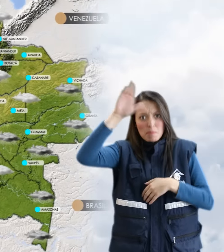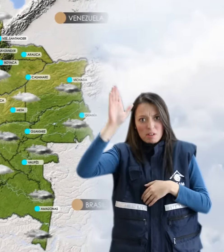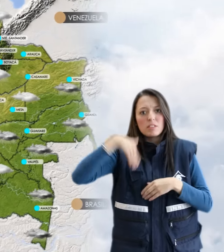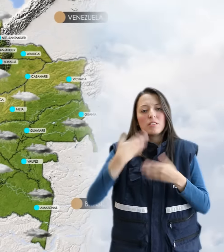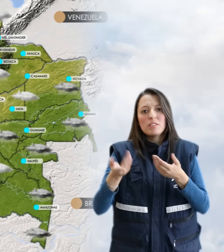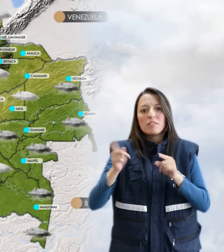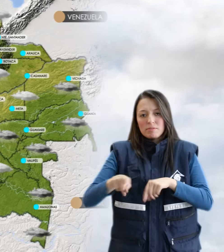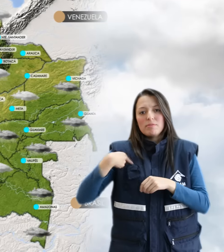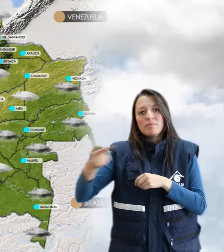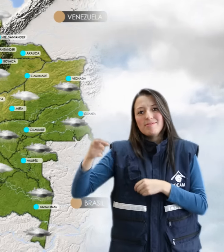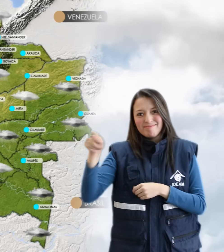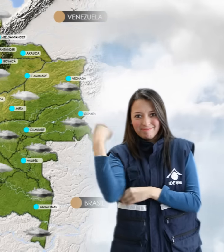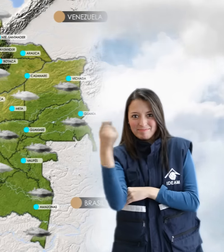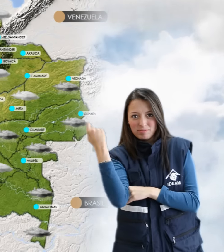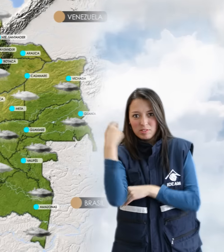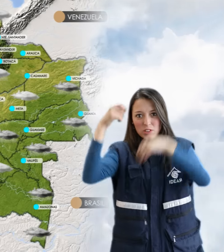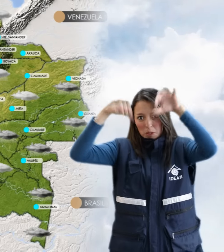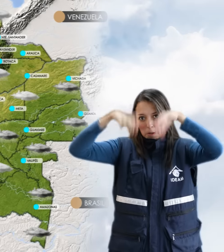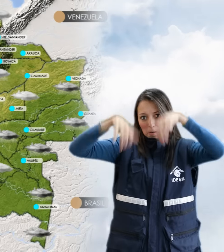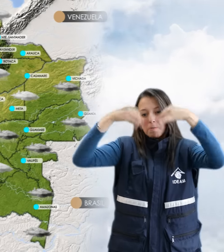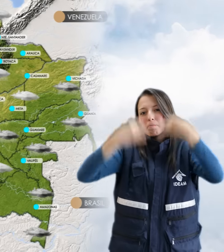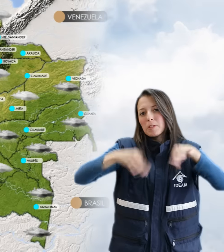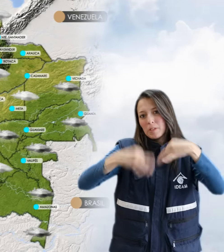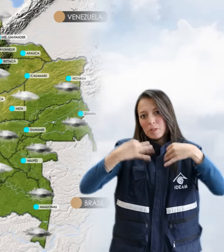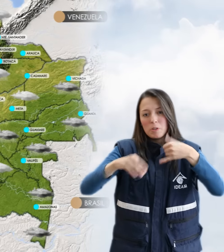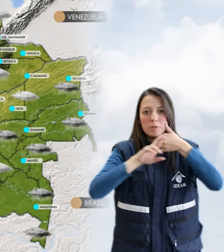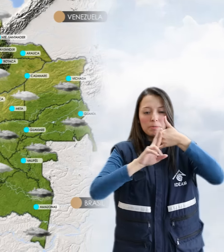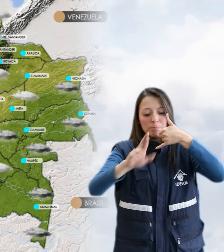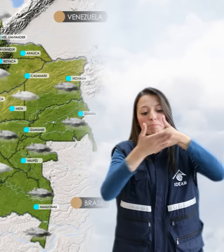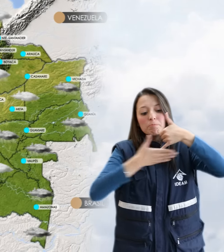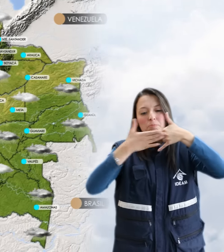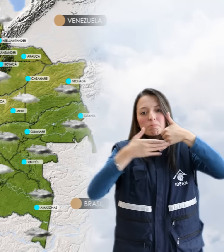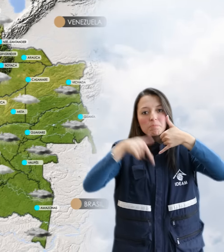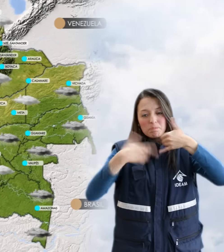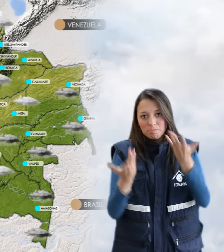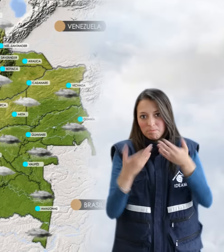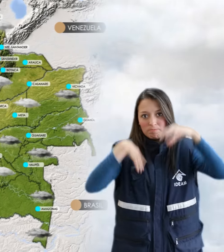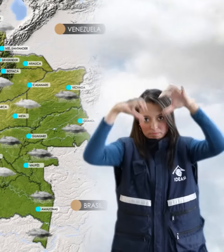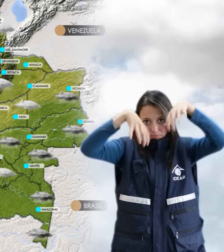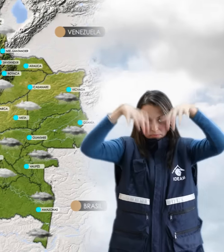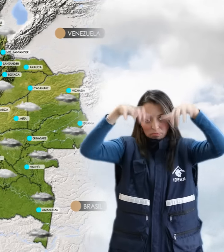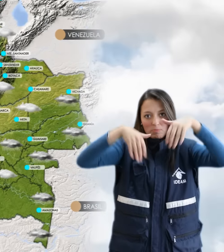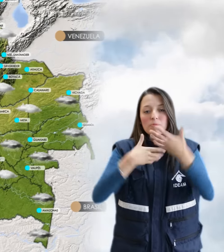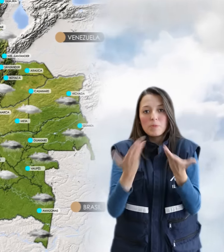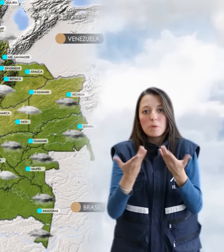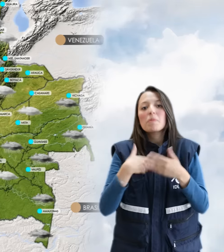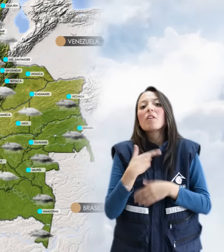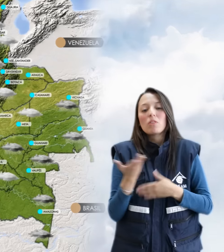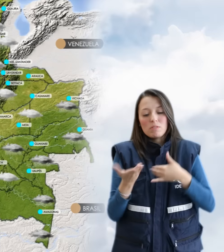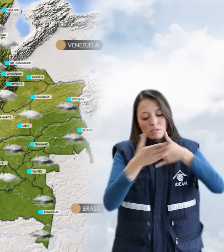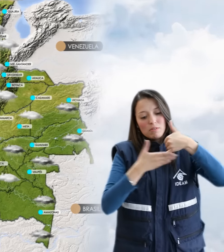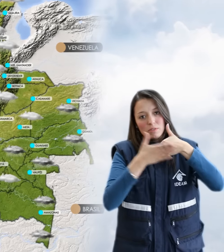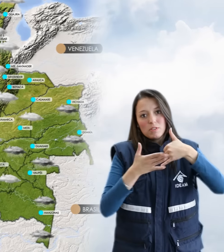esperan lluvias de carácter ligero. Hacia el sur del territorio nacional se espera que las lluvias predominen en sectores de Amazonas,